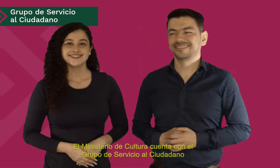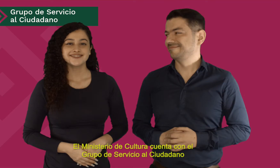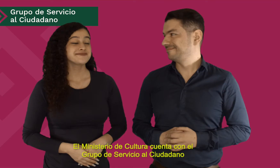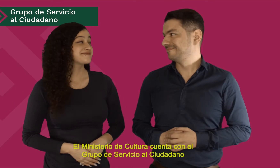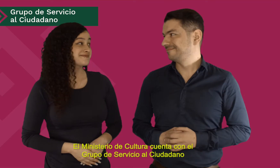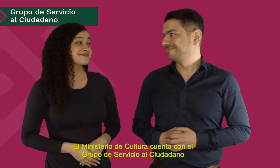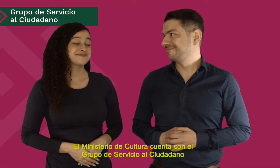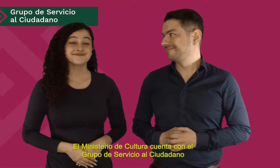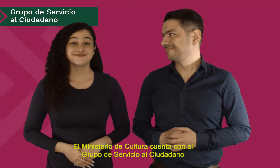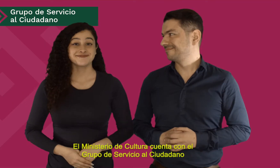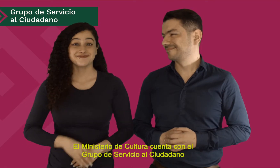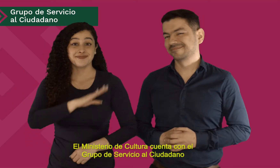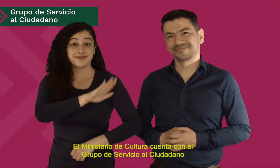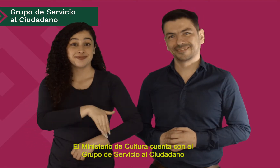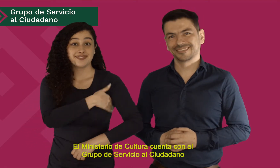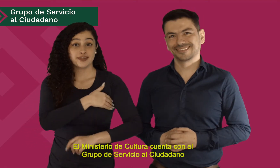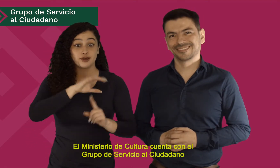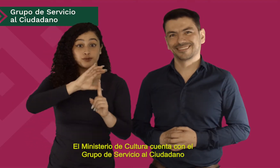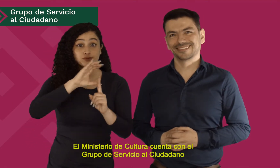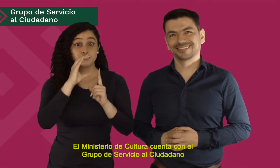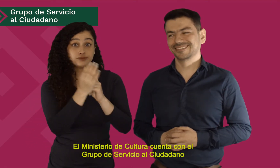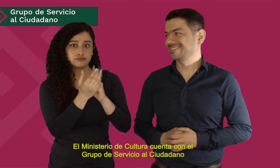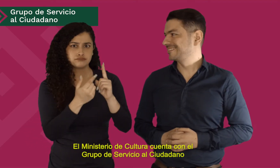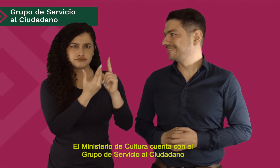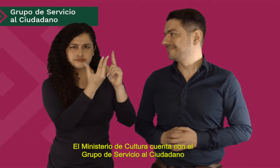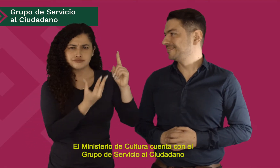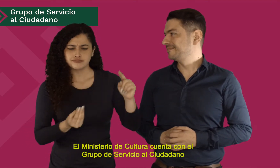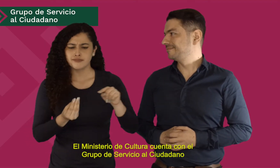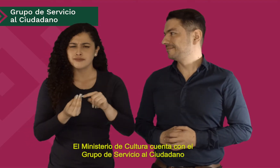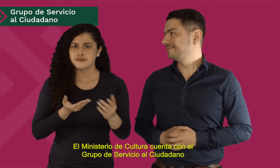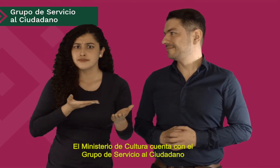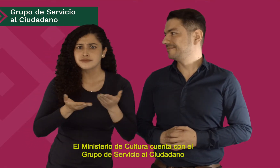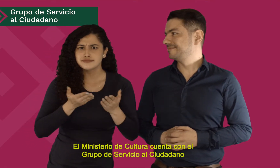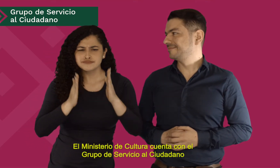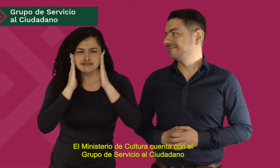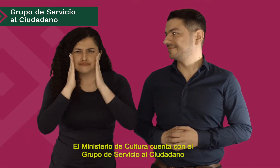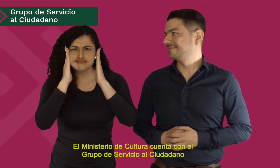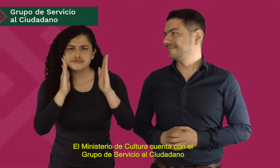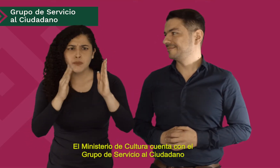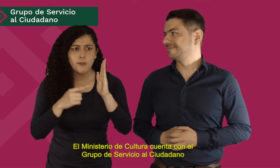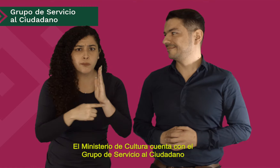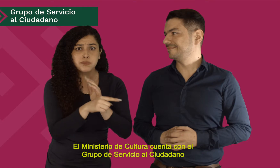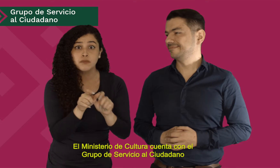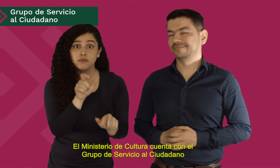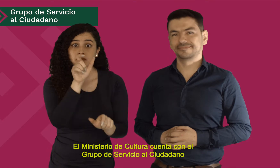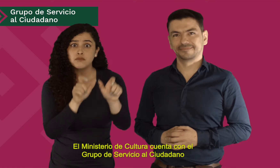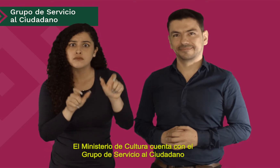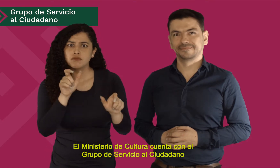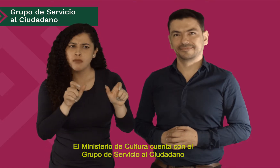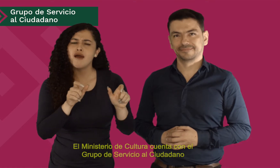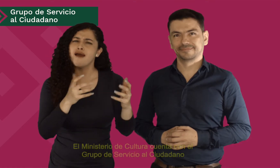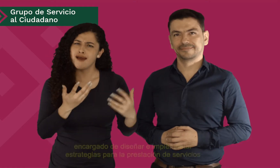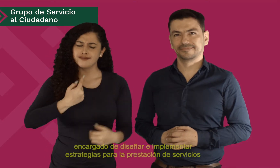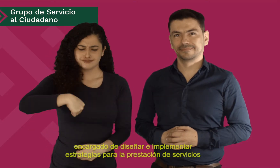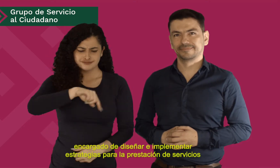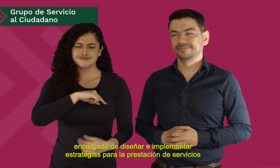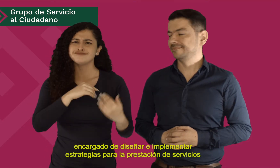El Ministerio de Cultura cuenta con el Grupo de Servicio al Ciudadano, encargado de diseñar e